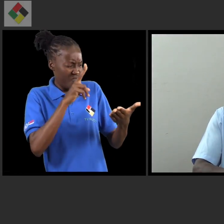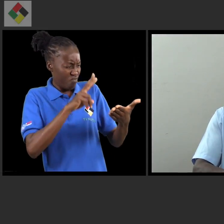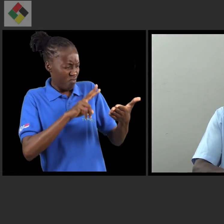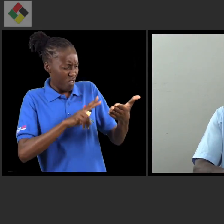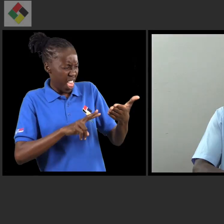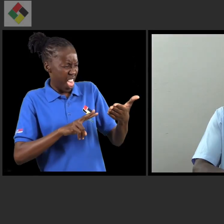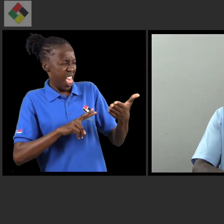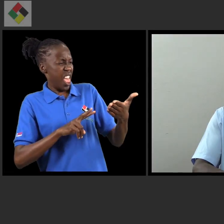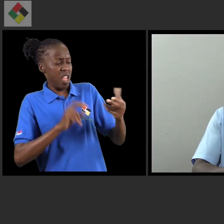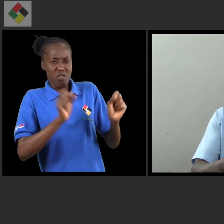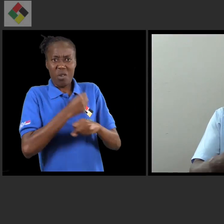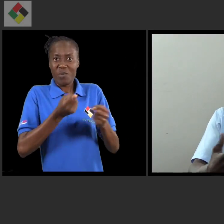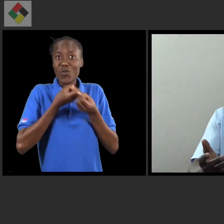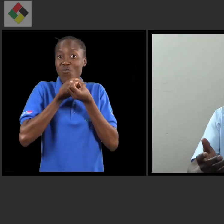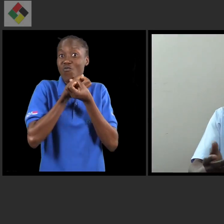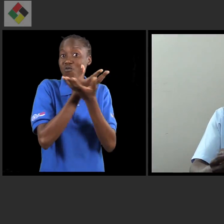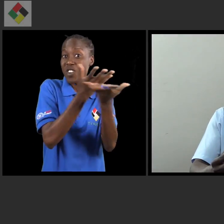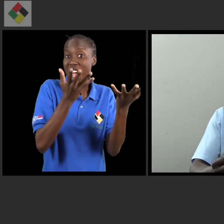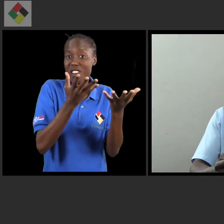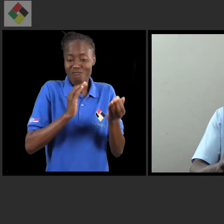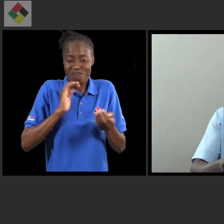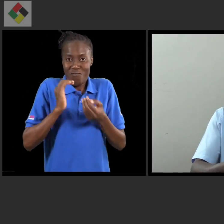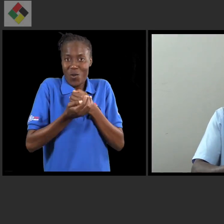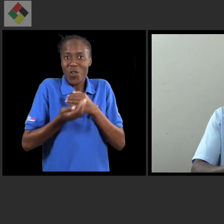veem que é algo que não se pode divulgar, eles escondem.